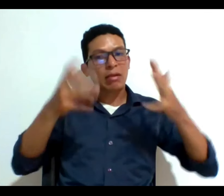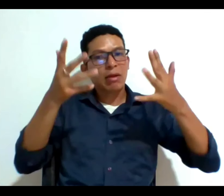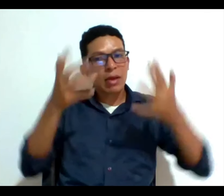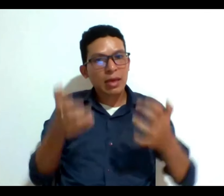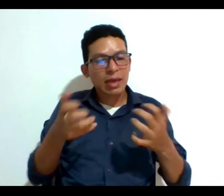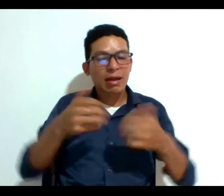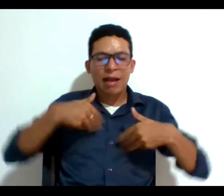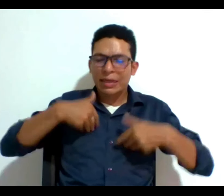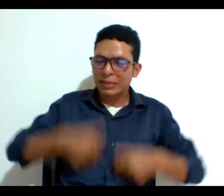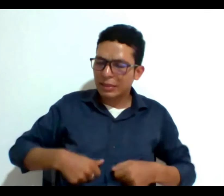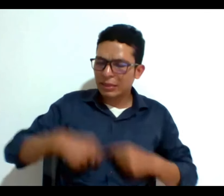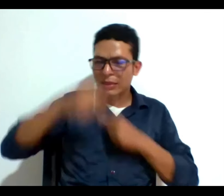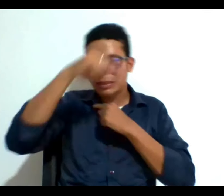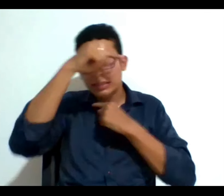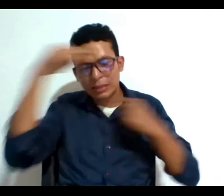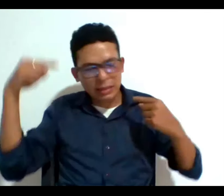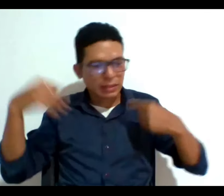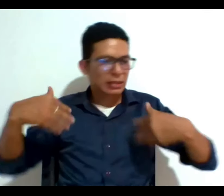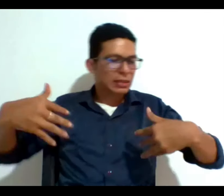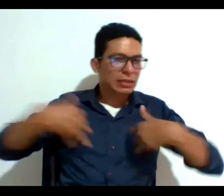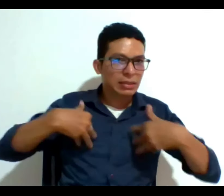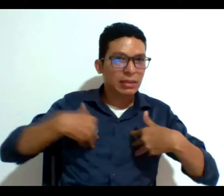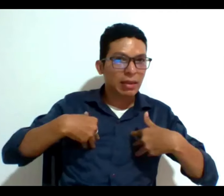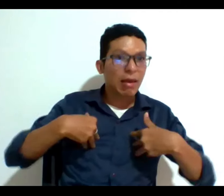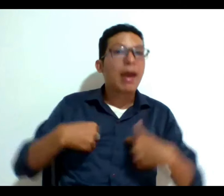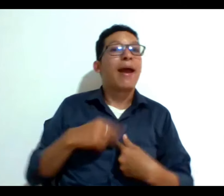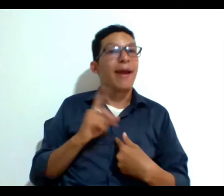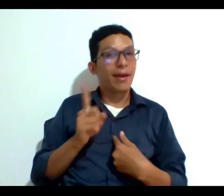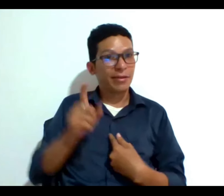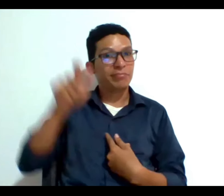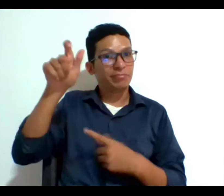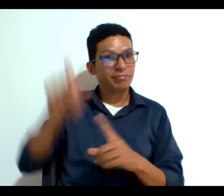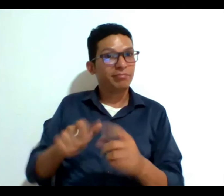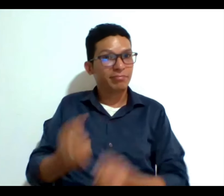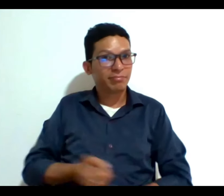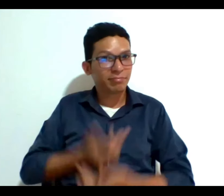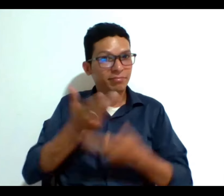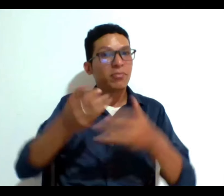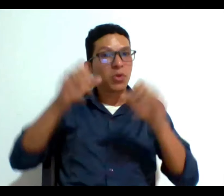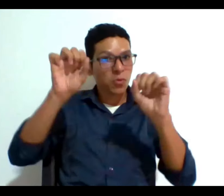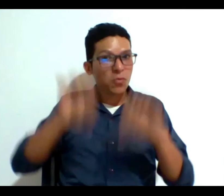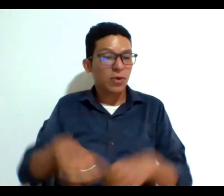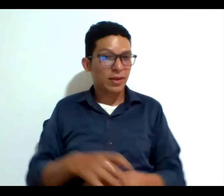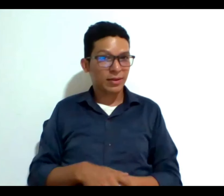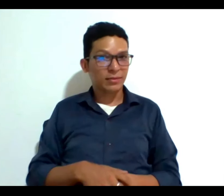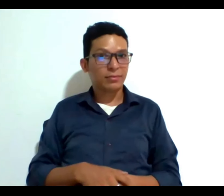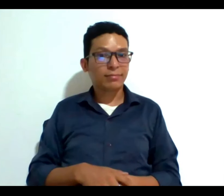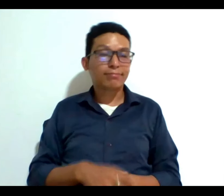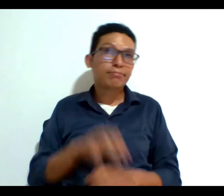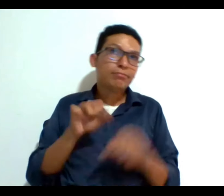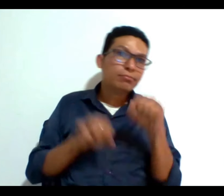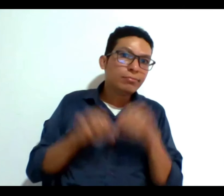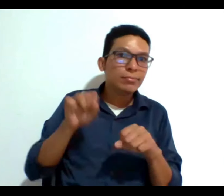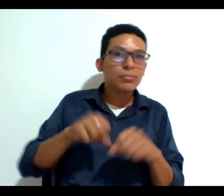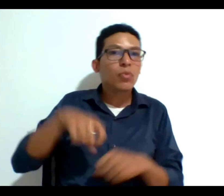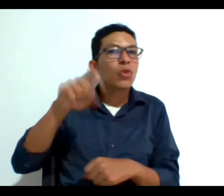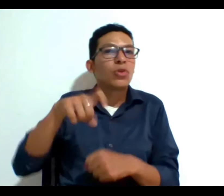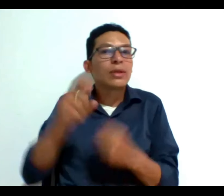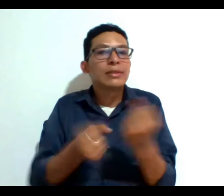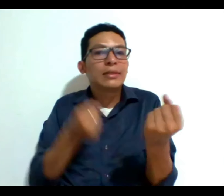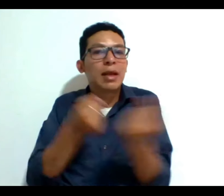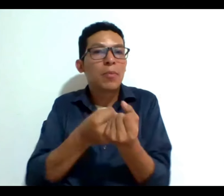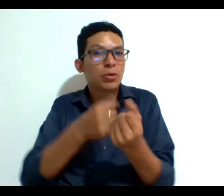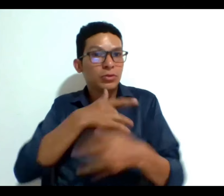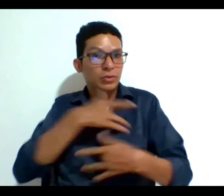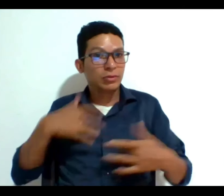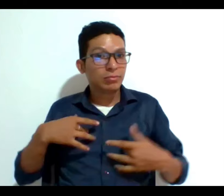cansado que está sufriendo entonces claramente si es una persona que puede expresar su voluntad y que quizás no requiere un apoyo para salud y vamos